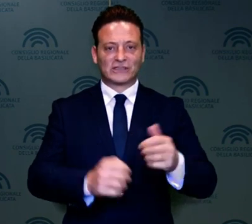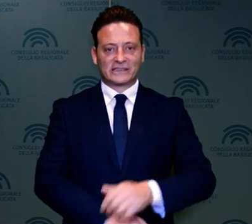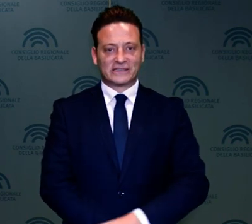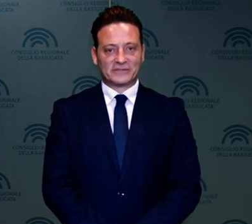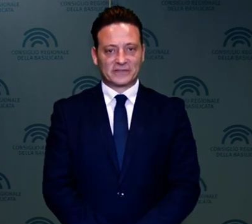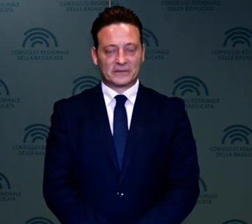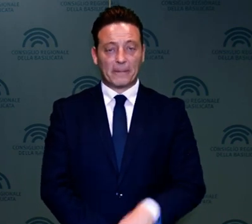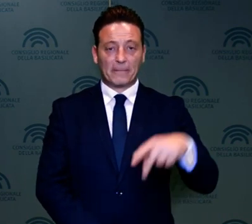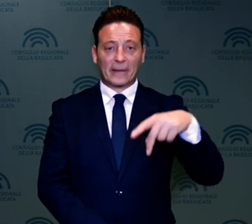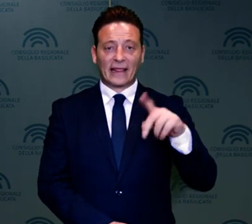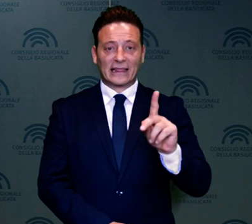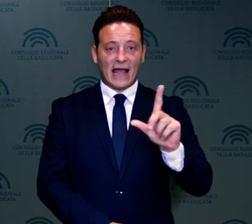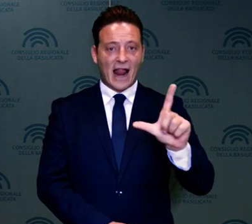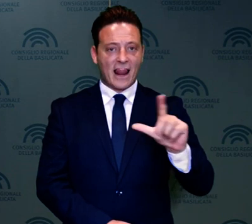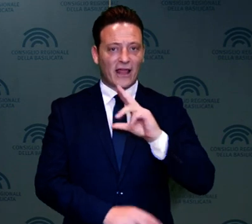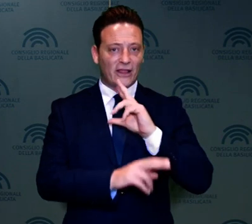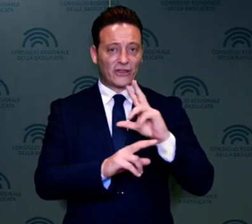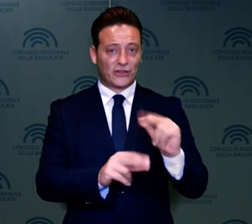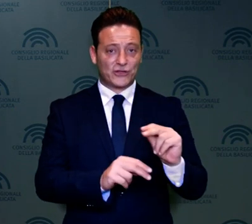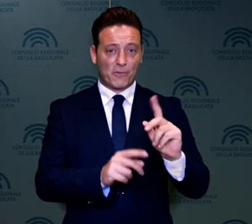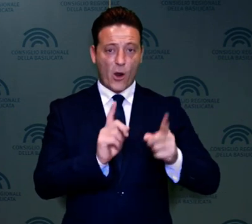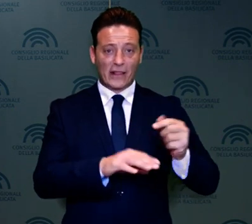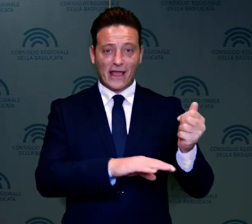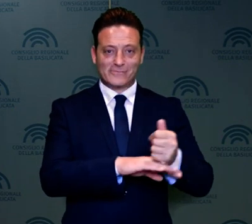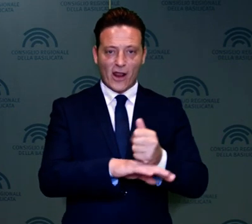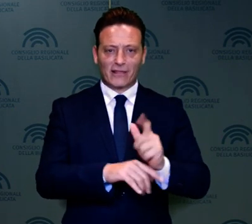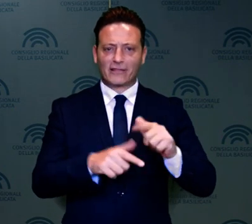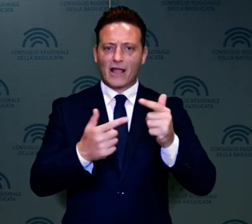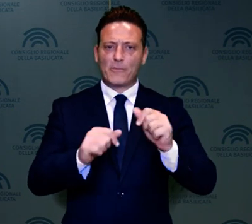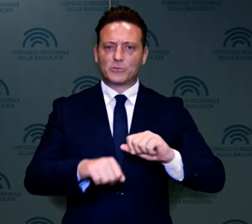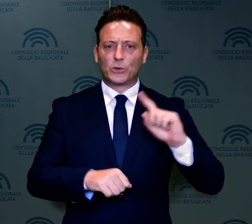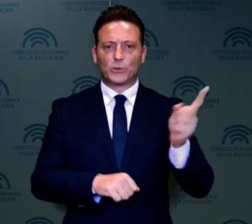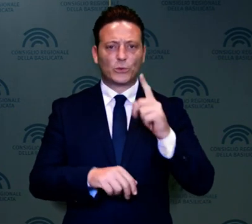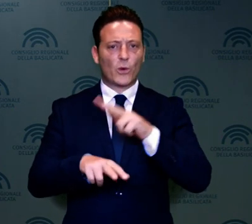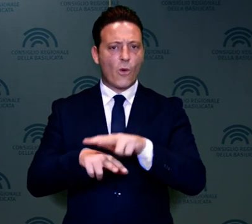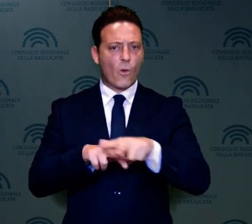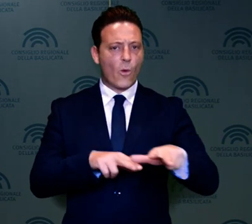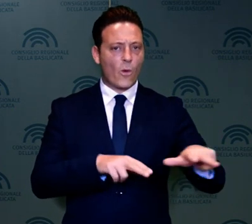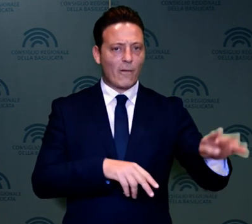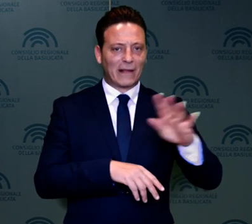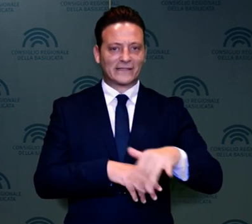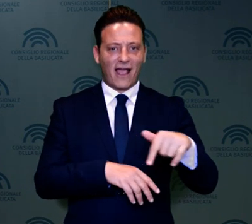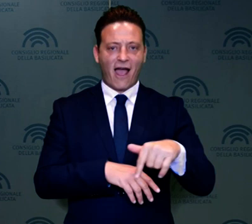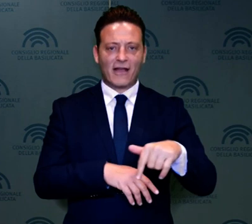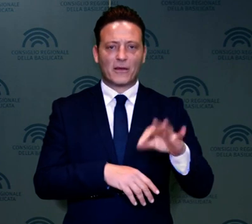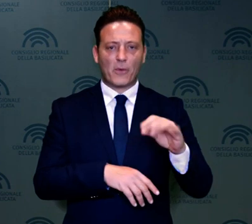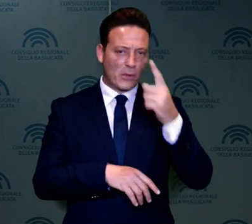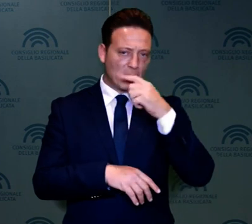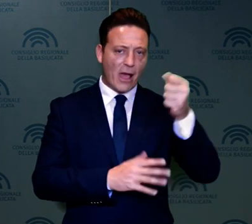Una PDL spiegano gli esponenti politici per consentire a tutti i comuni lucani di dotarsi di una banca di